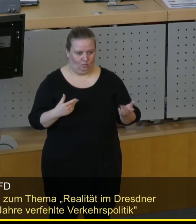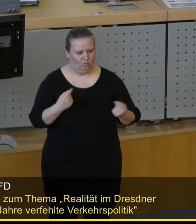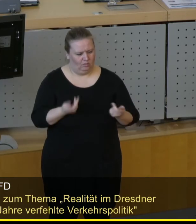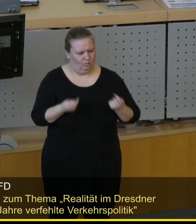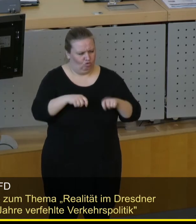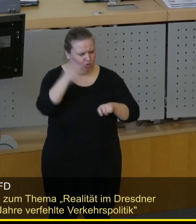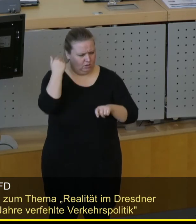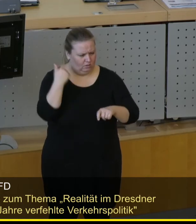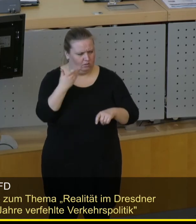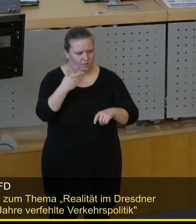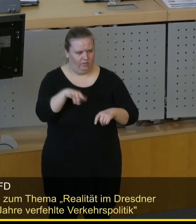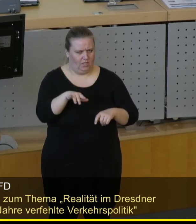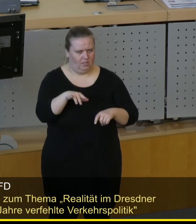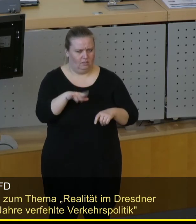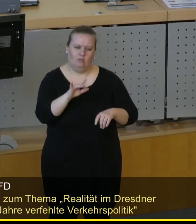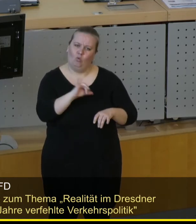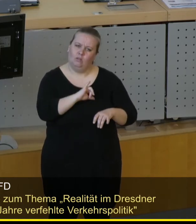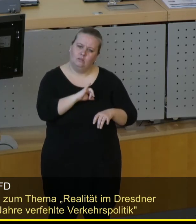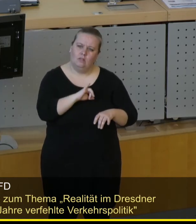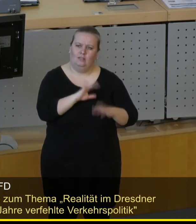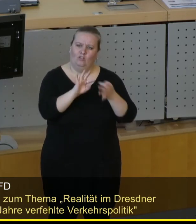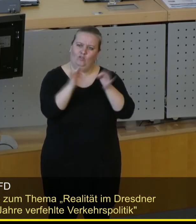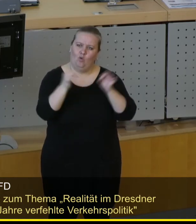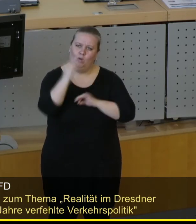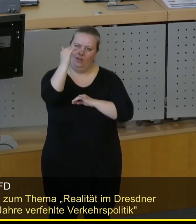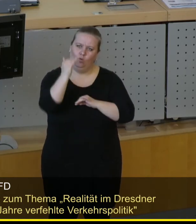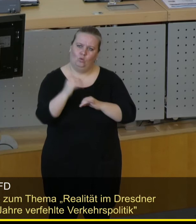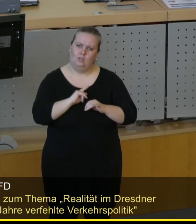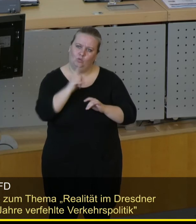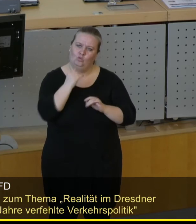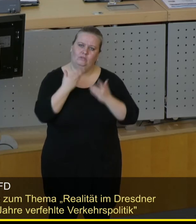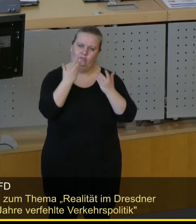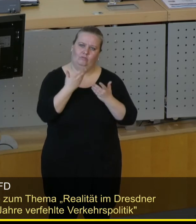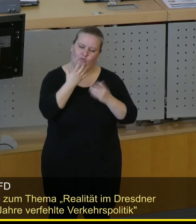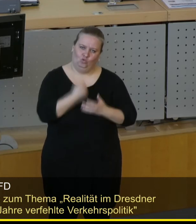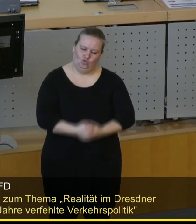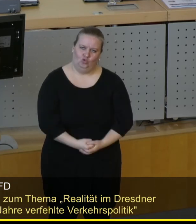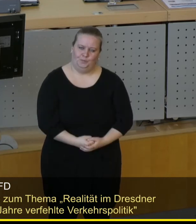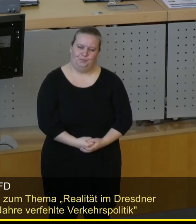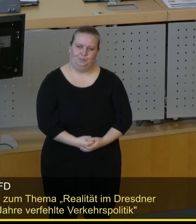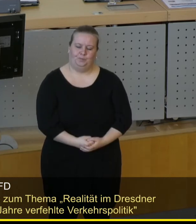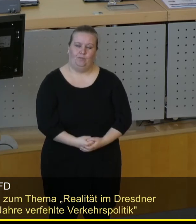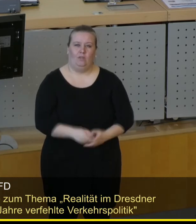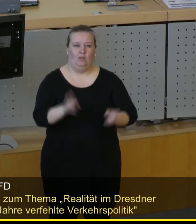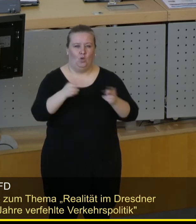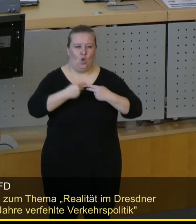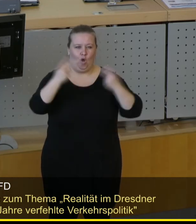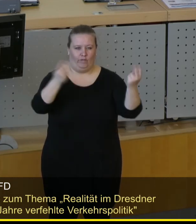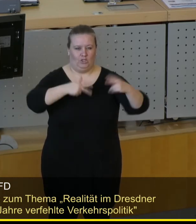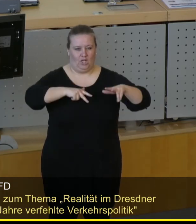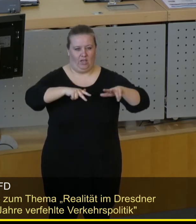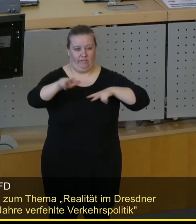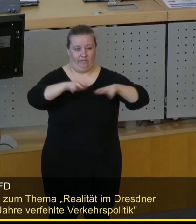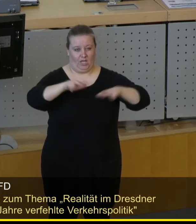Beschluss sind auch interessante Formulierungen, die ich mal kurz vortragen möchte. Das öffentliche Verkehrsangebot